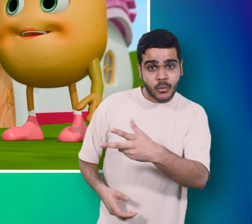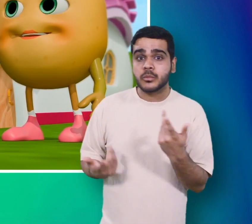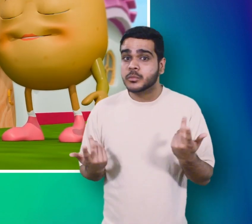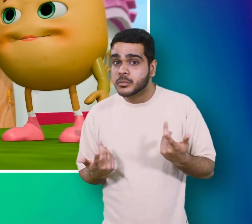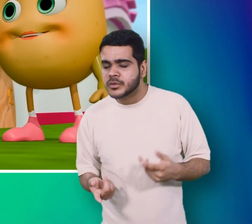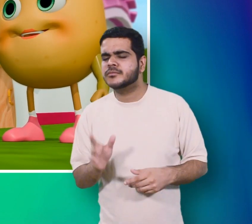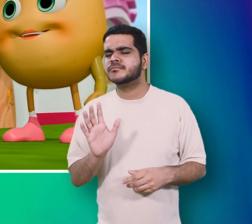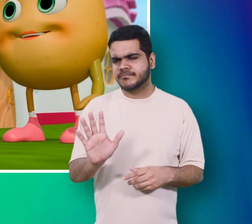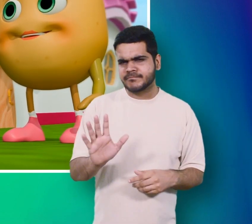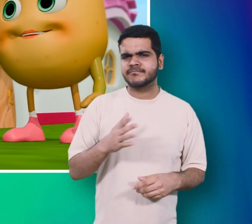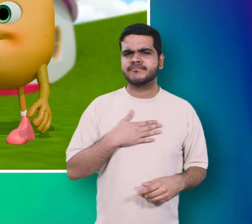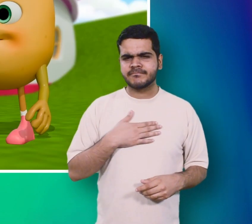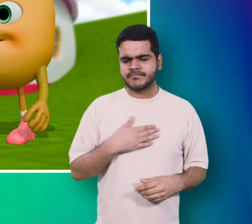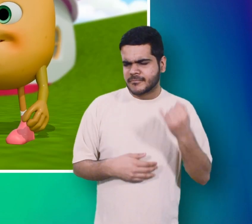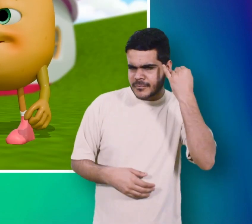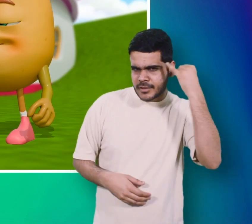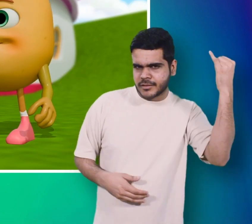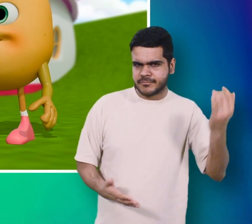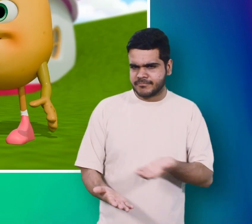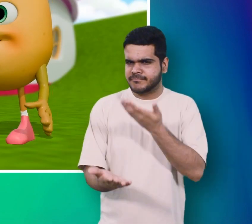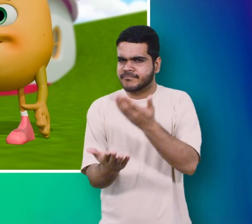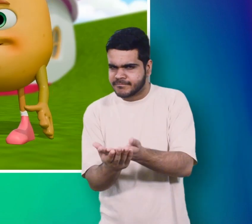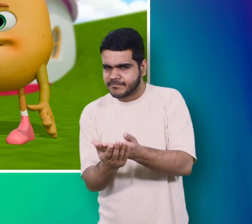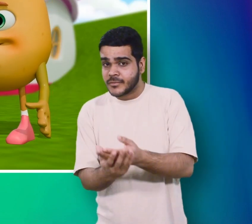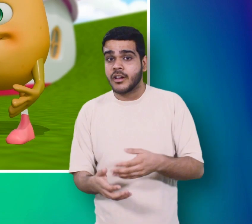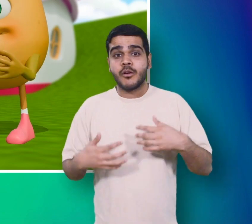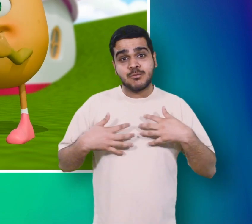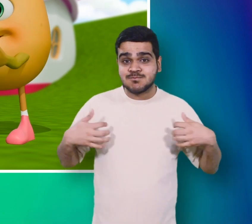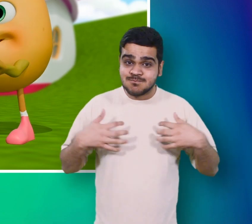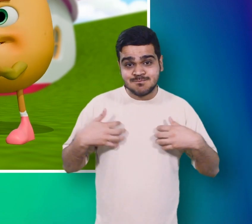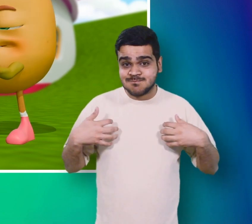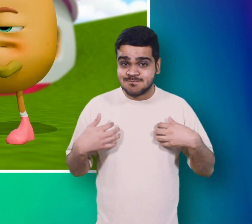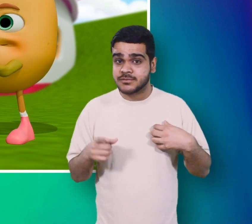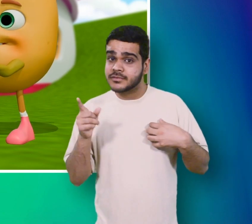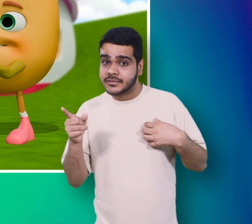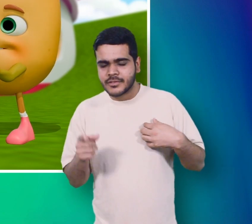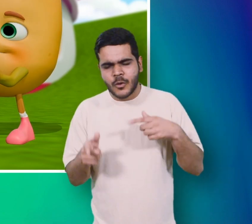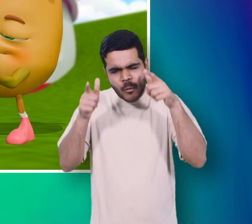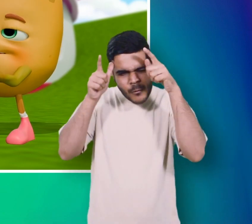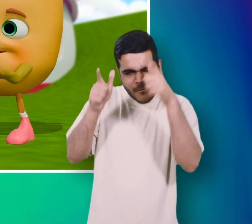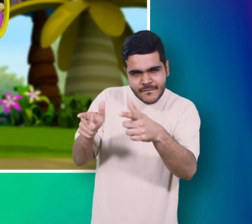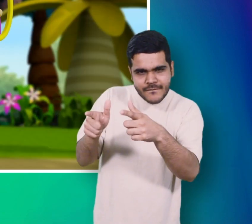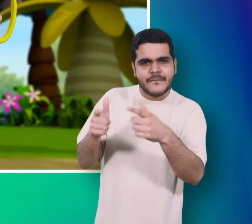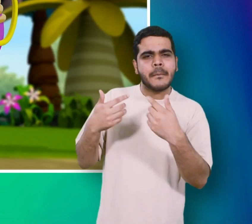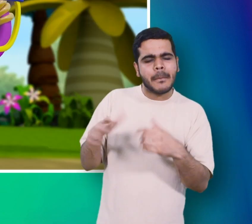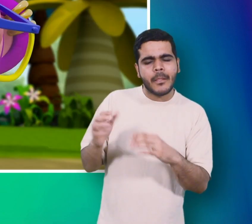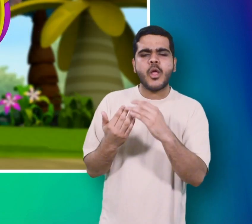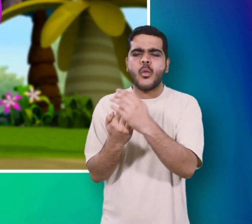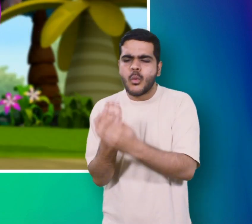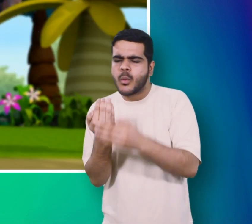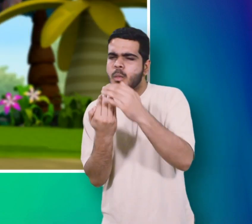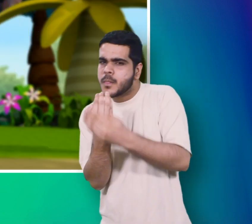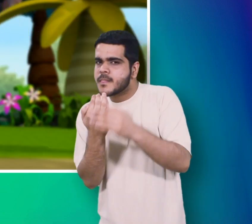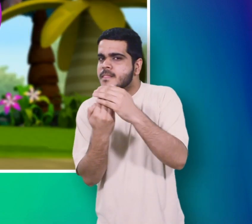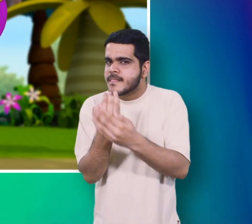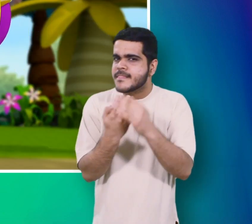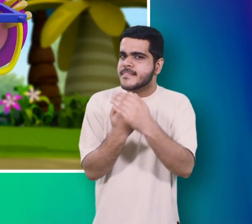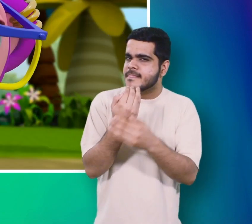भाया तुम मनो मेरा कहना बंदर को प्यार से मनाना